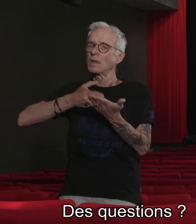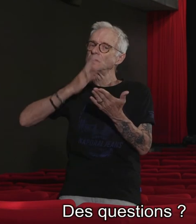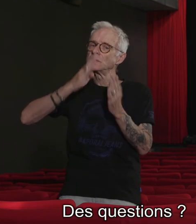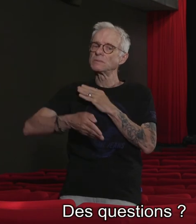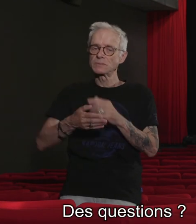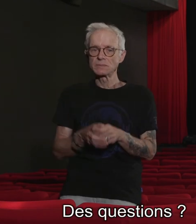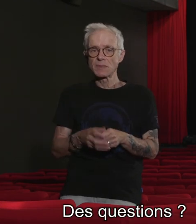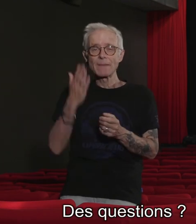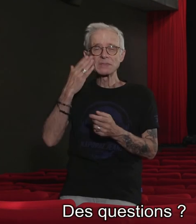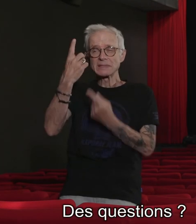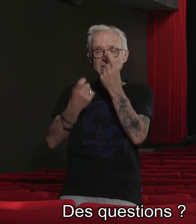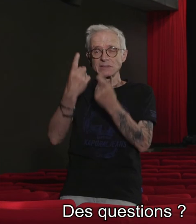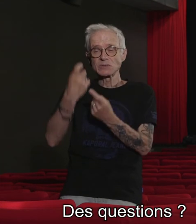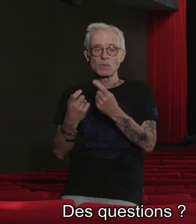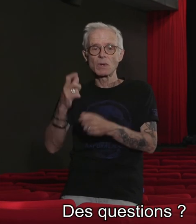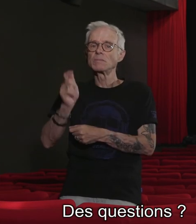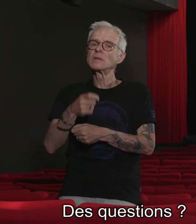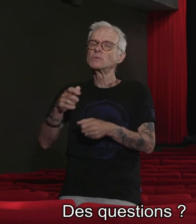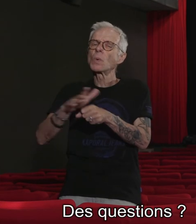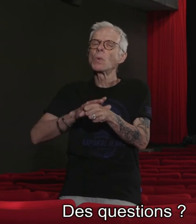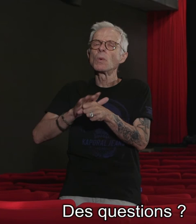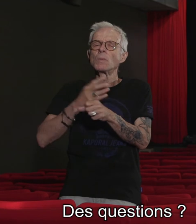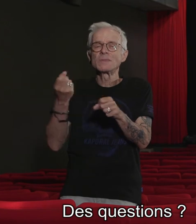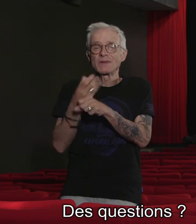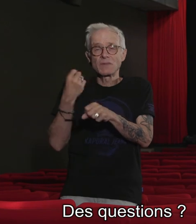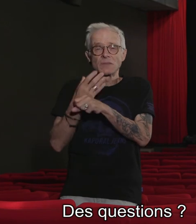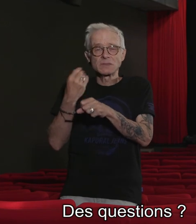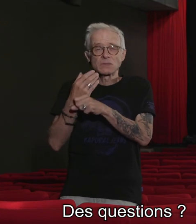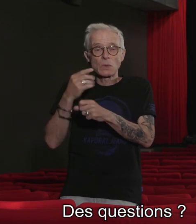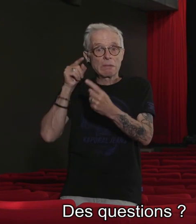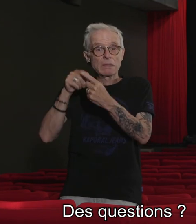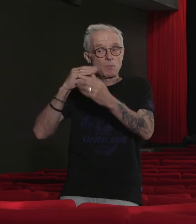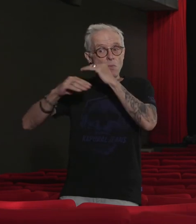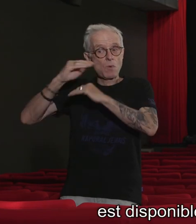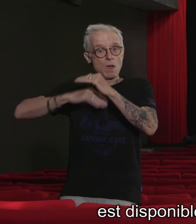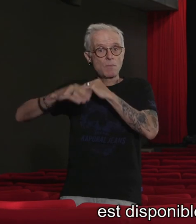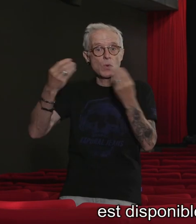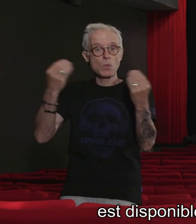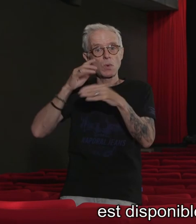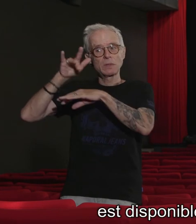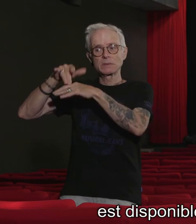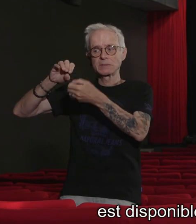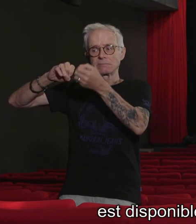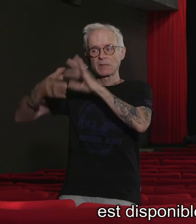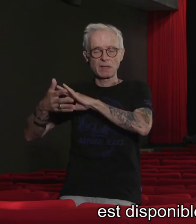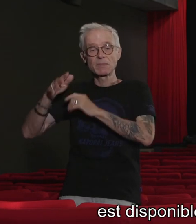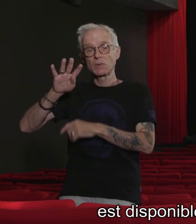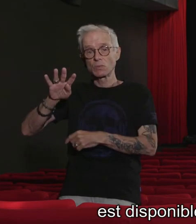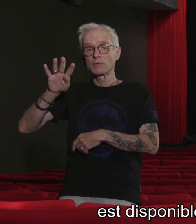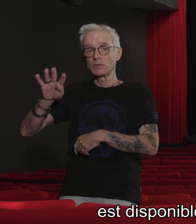questions ? L'ensemble des informations concernant notre programmation est disponible sur notre site internet www